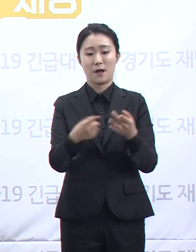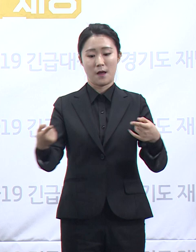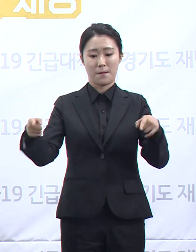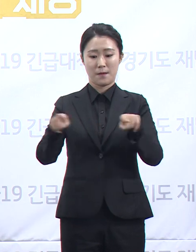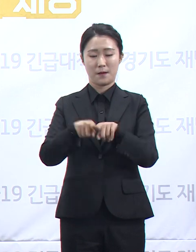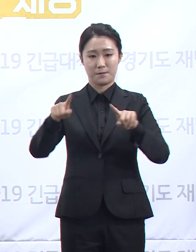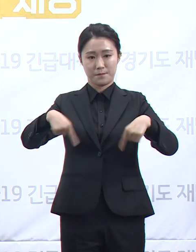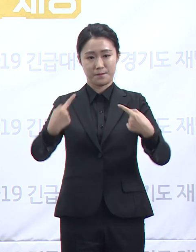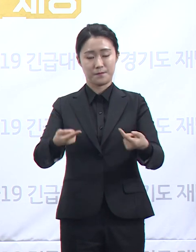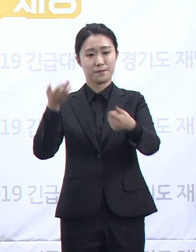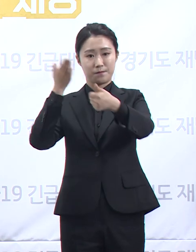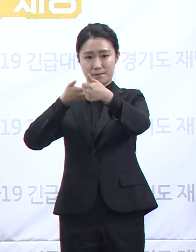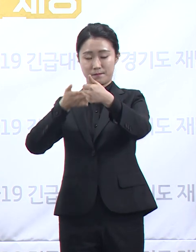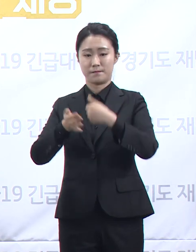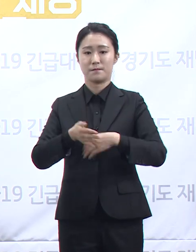부탁드립니다. 감사합니다.